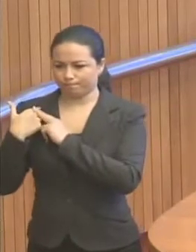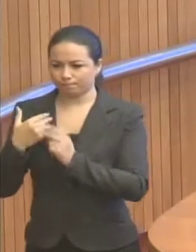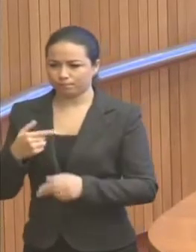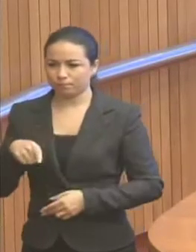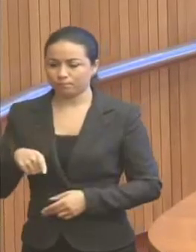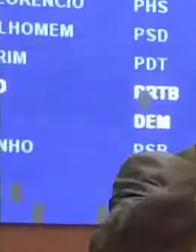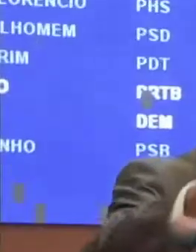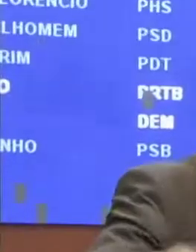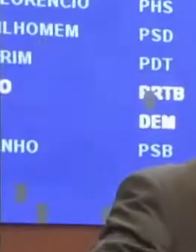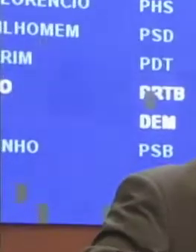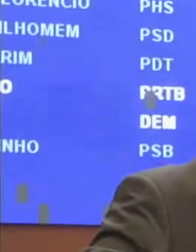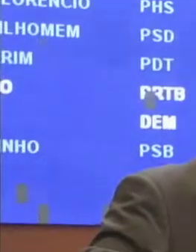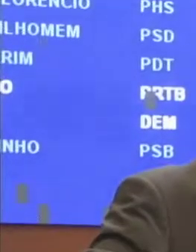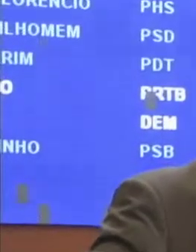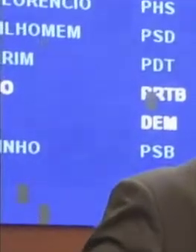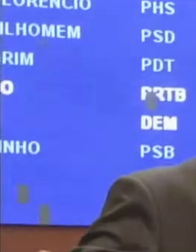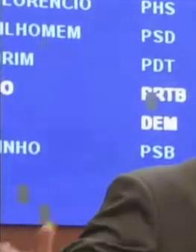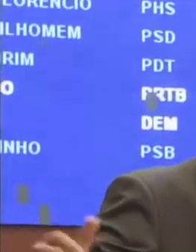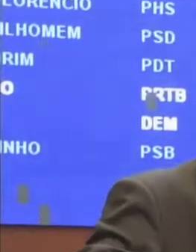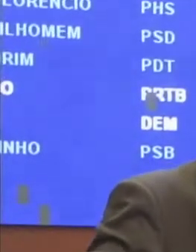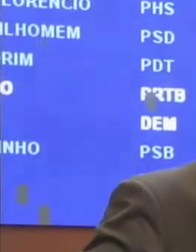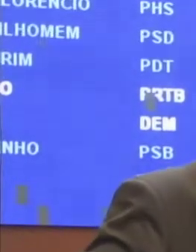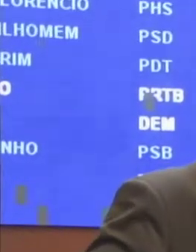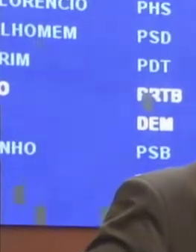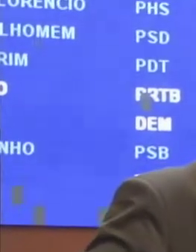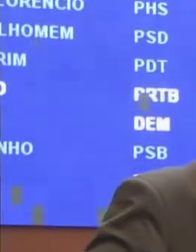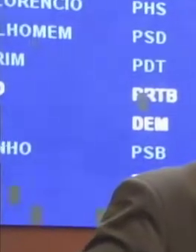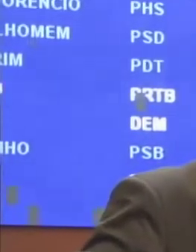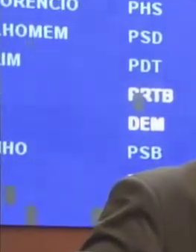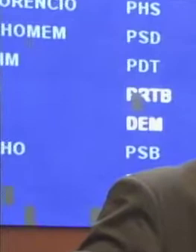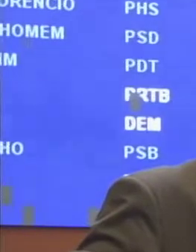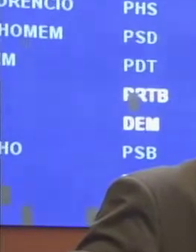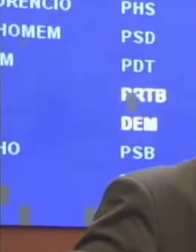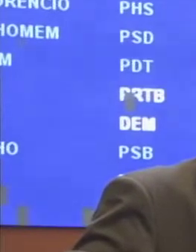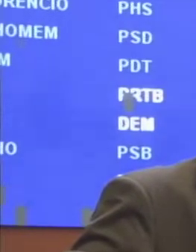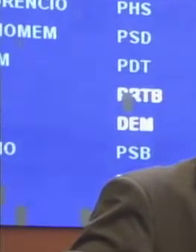e prerrogativas para utilizar e pode, se quiser.